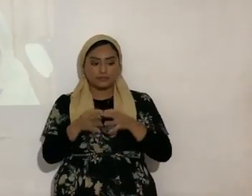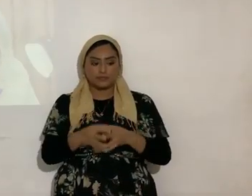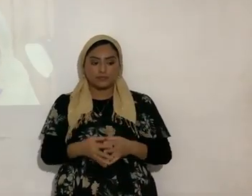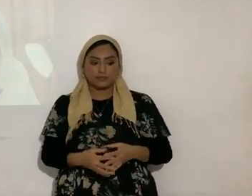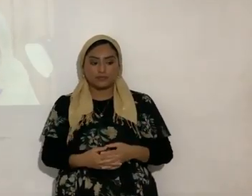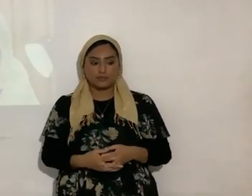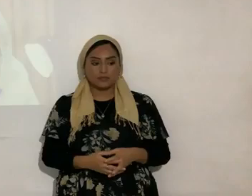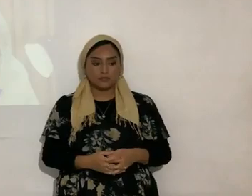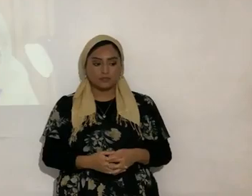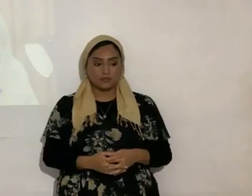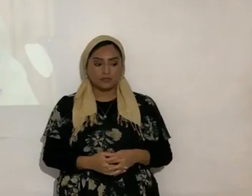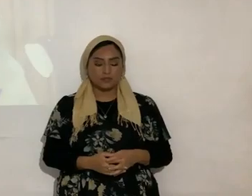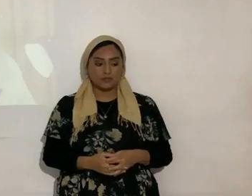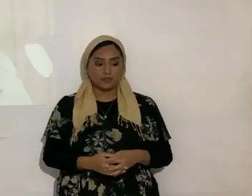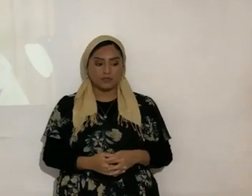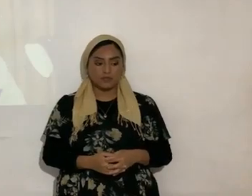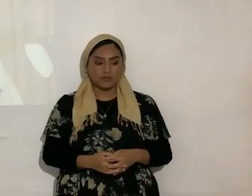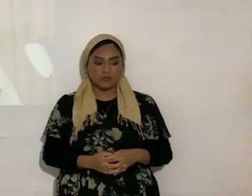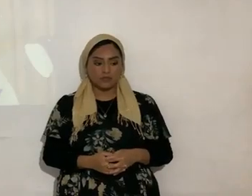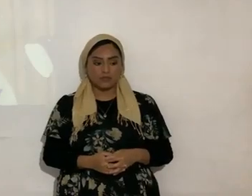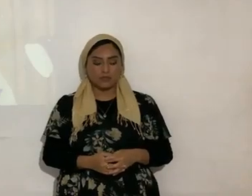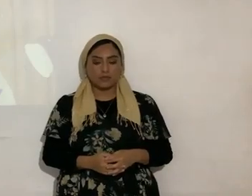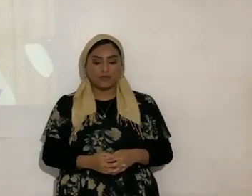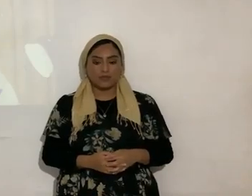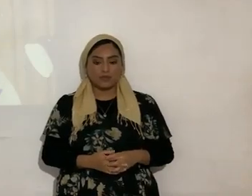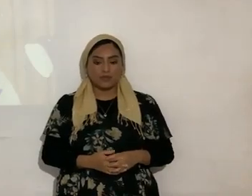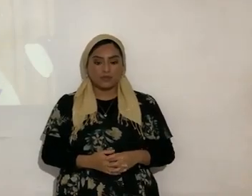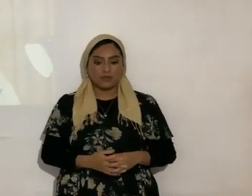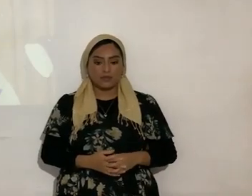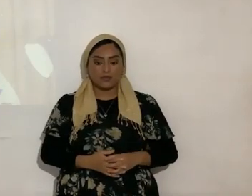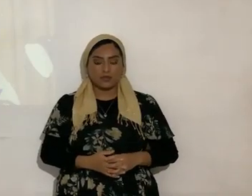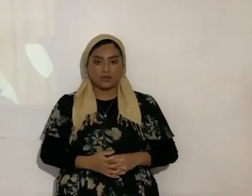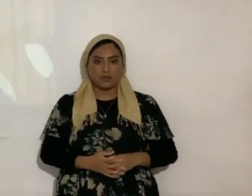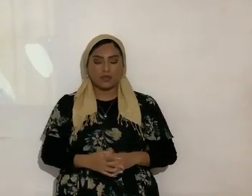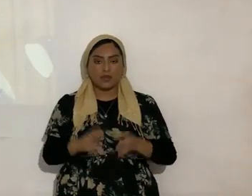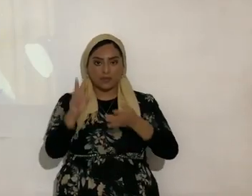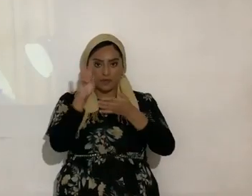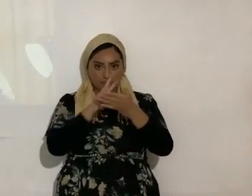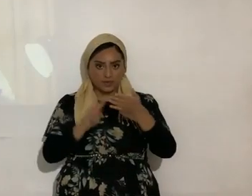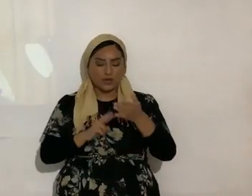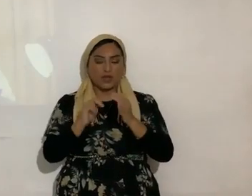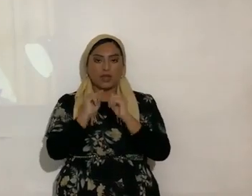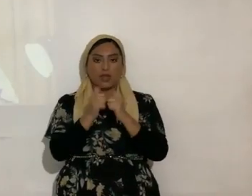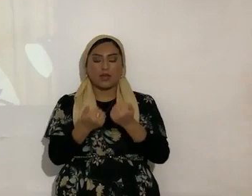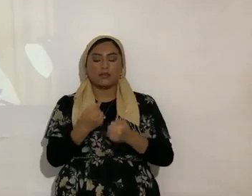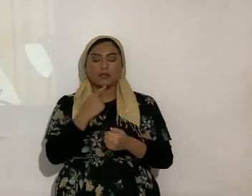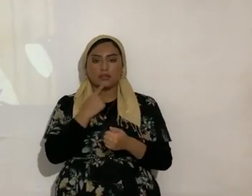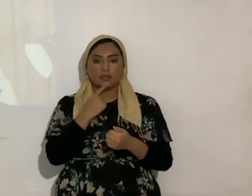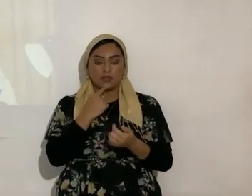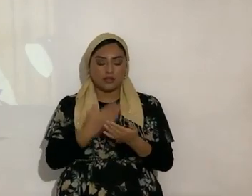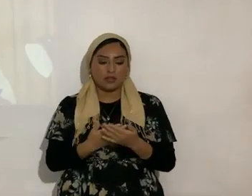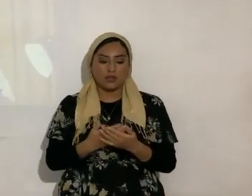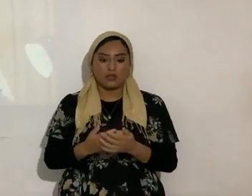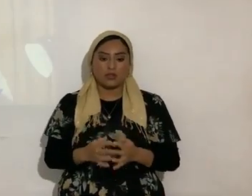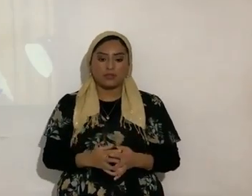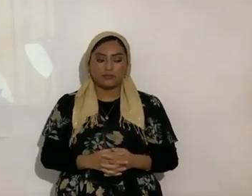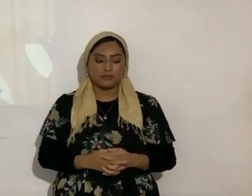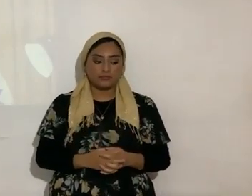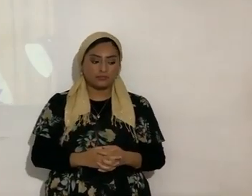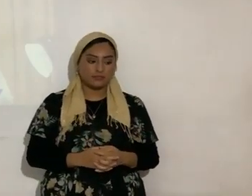están pésimas a veces. dice voy a leer cómo dice la traducción cómo dice la traducción en